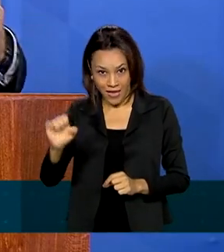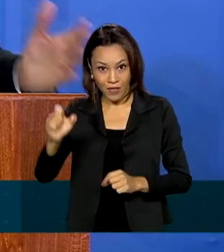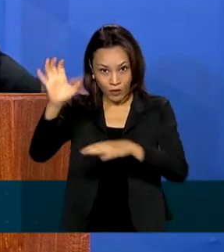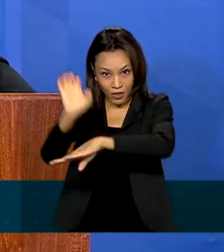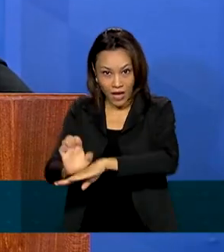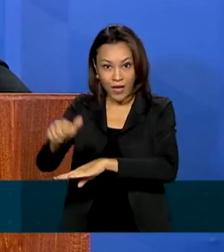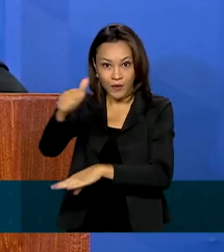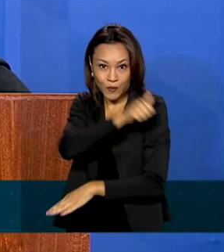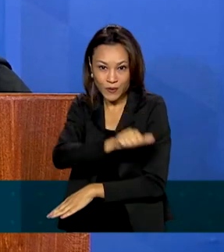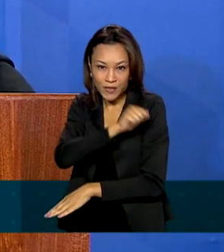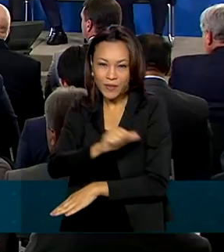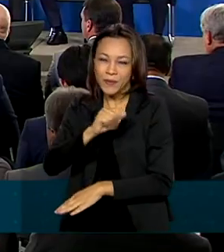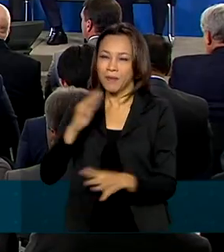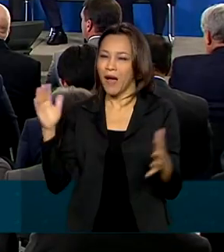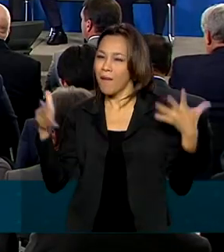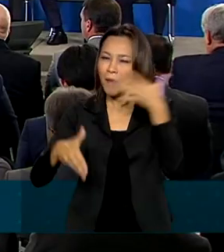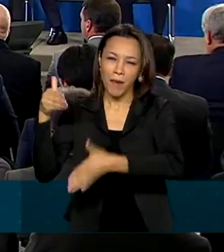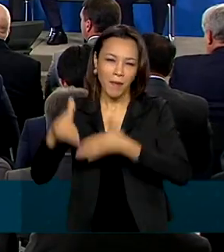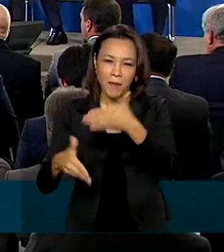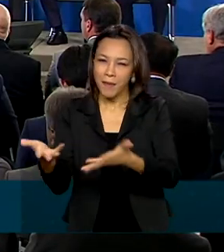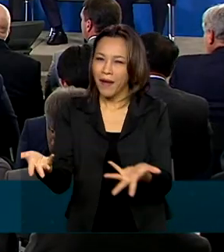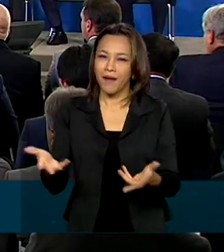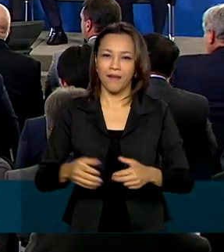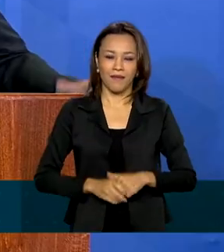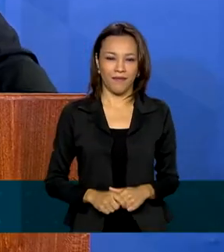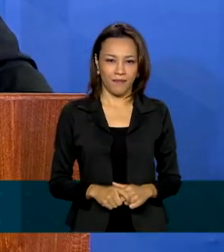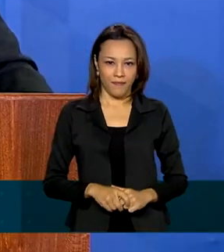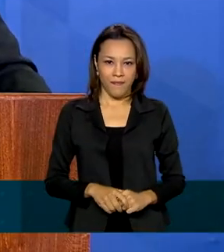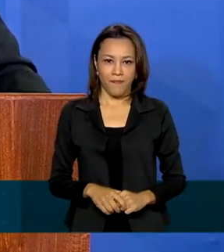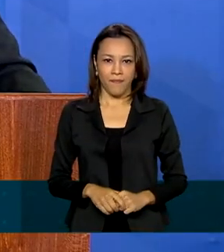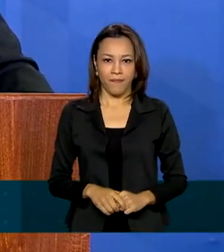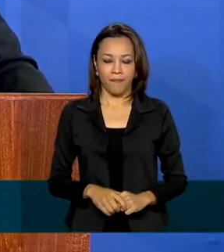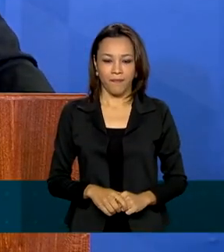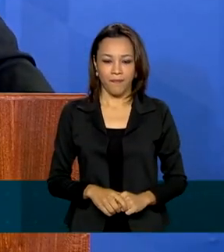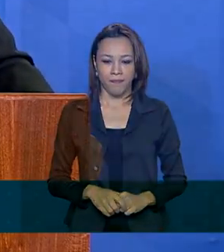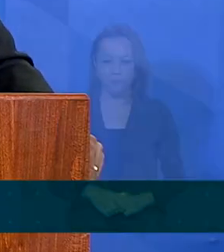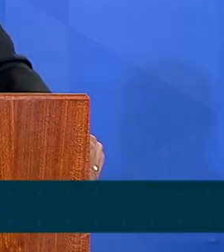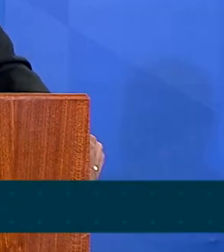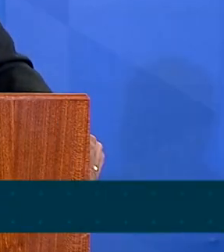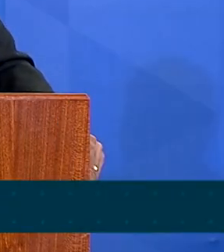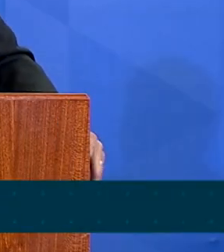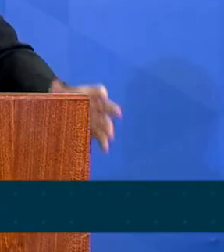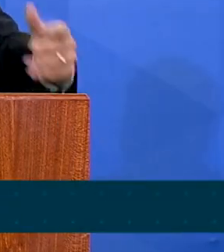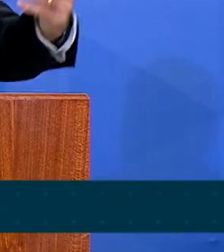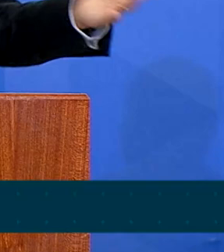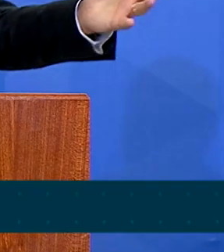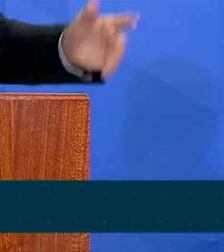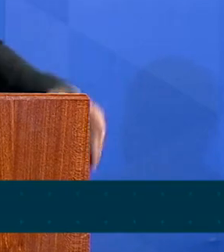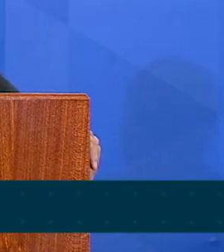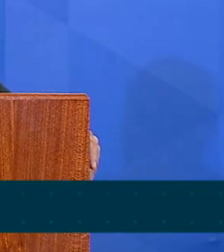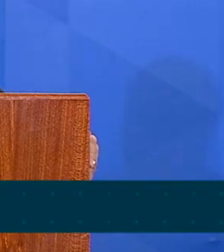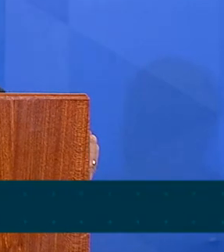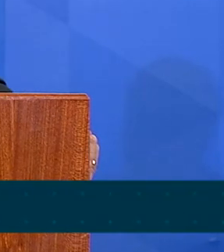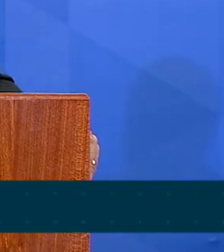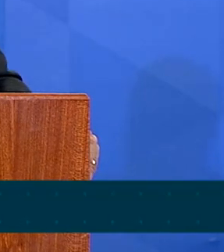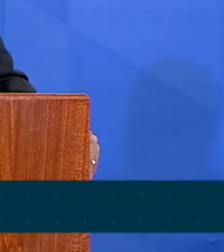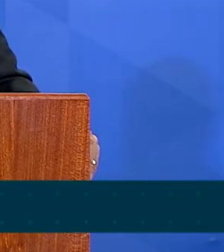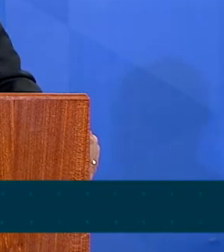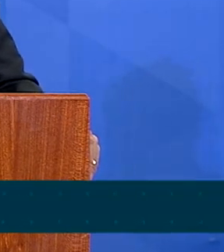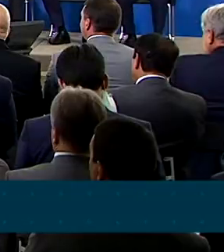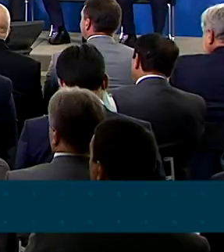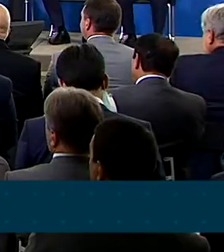espécie de caribe brasileiro. É dinheiro para nós, recursos para nós. Os municípios ali de Angra dos Reis,